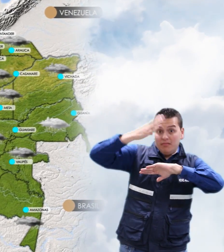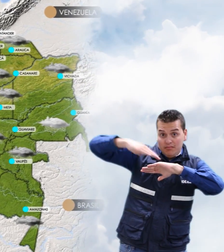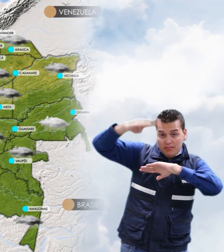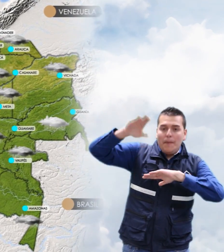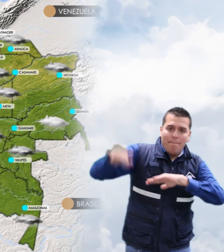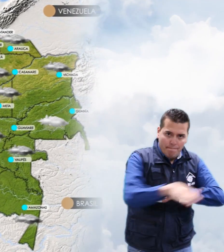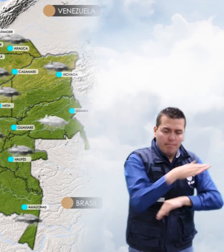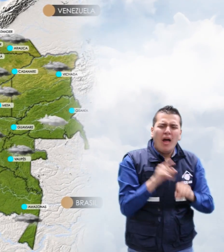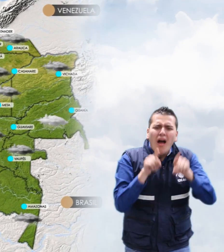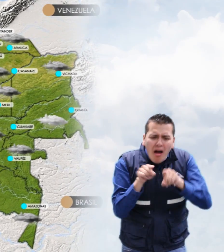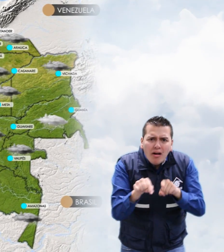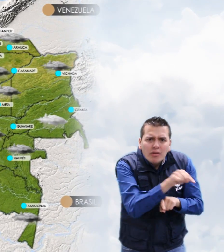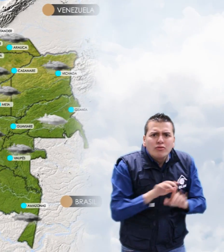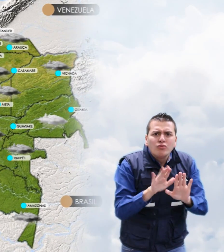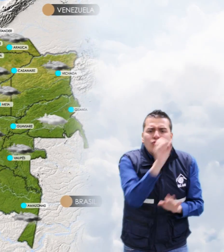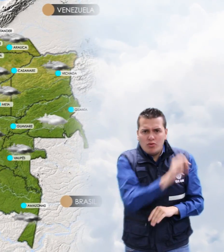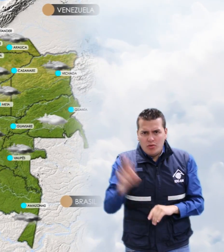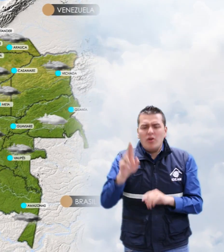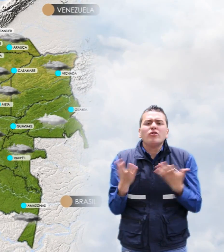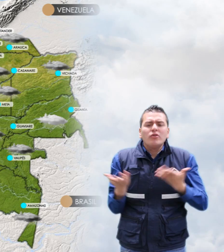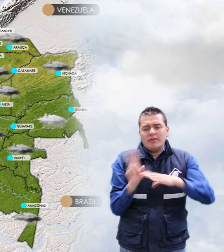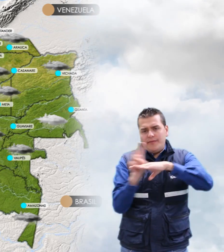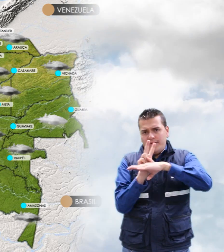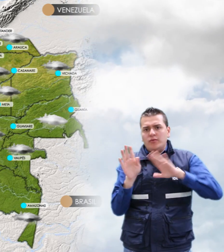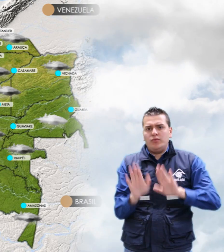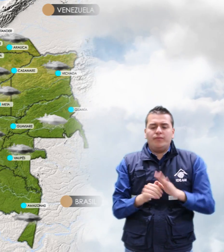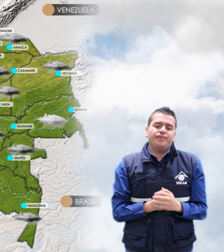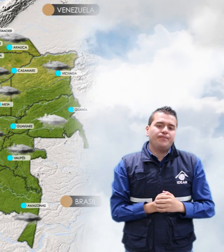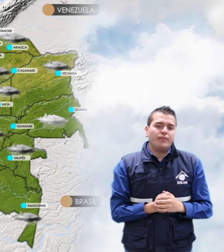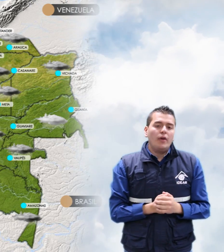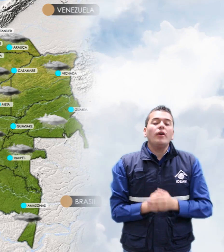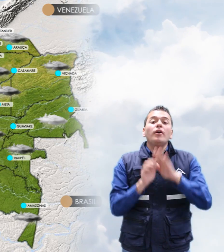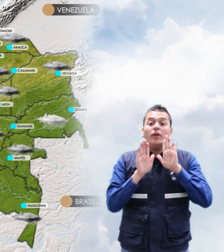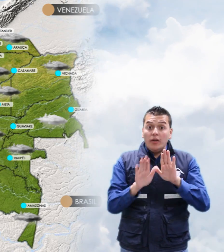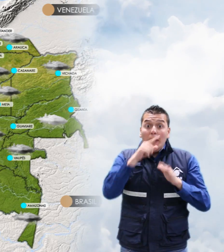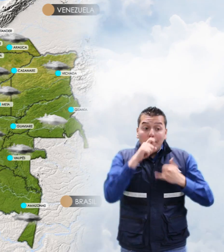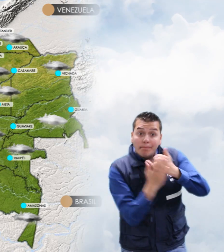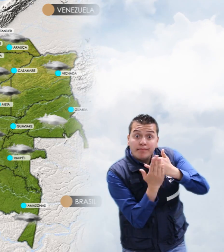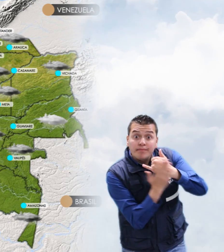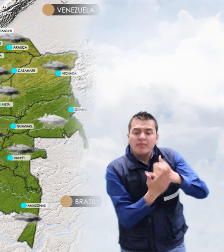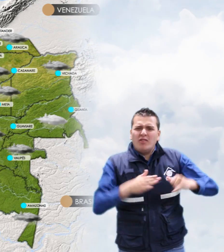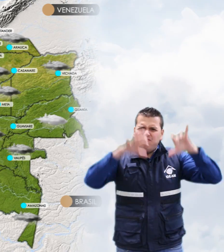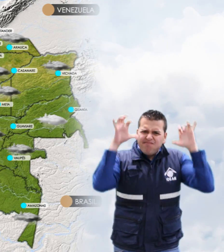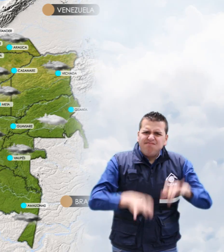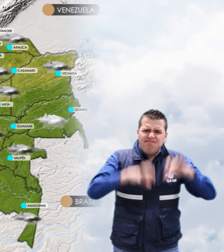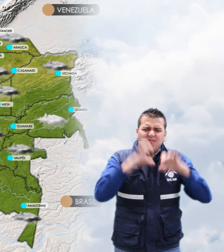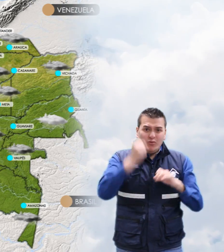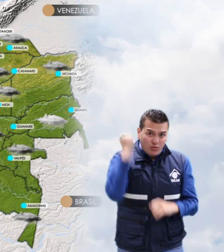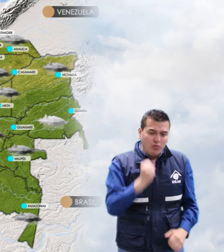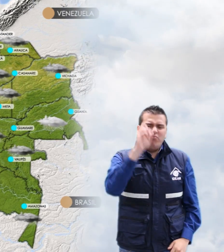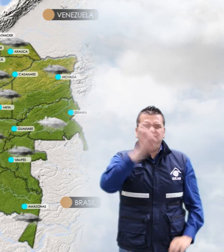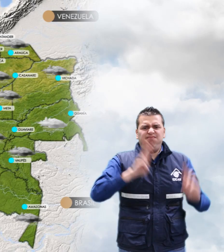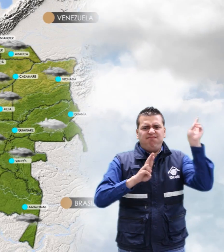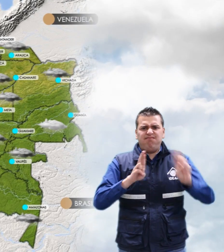Llanero y hacia el oriente en el departamento de Bichada. En la región amazónica, las lluvias más fuertes y con actividad eléctrica